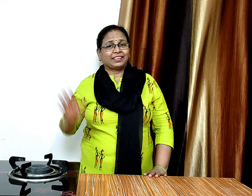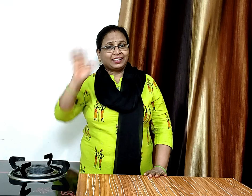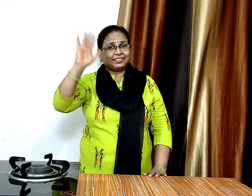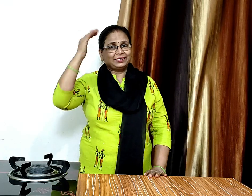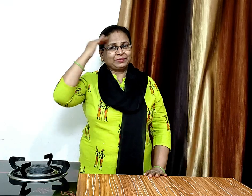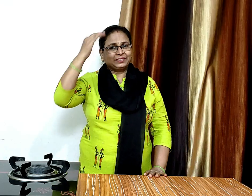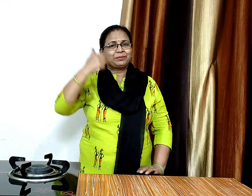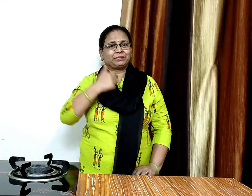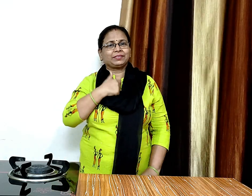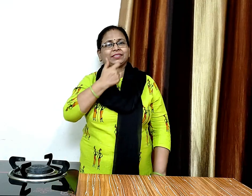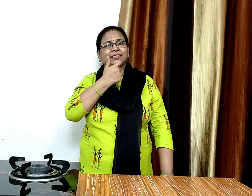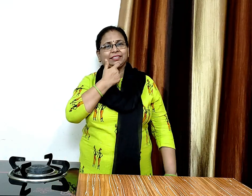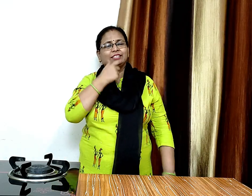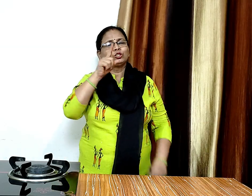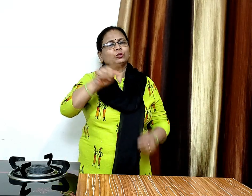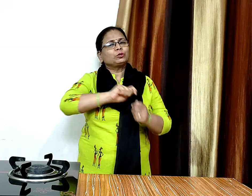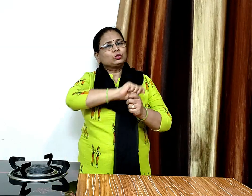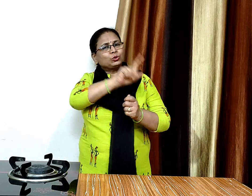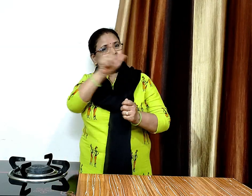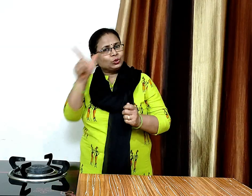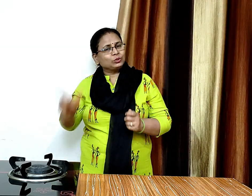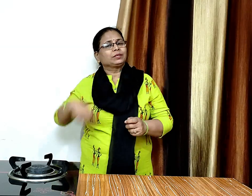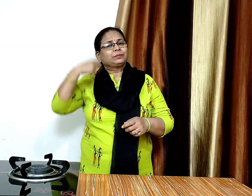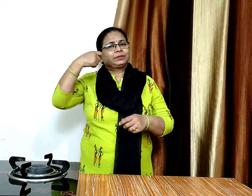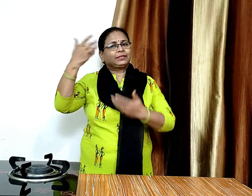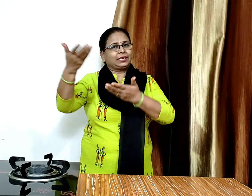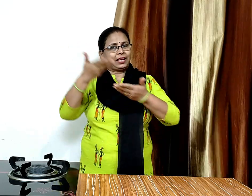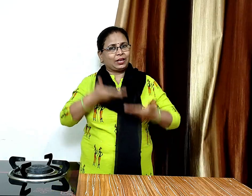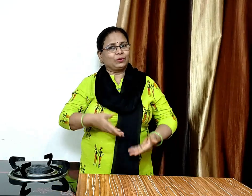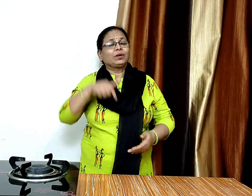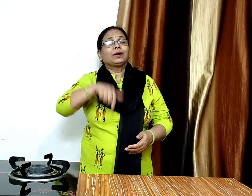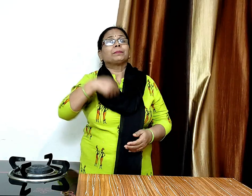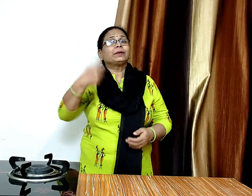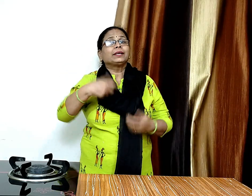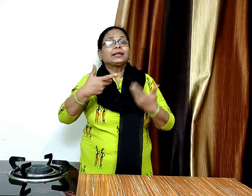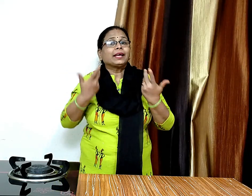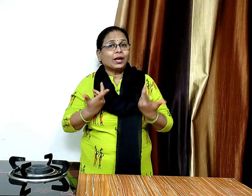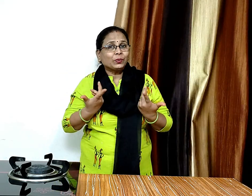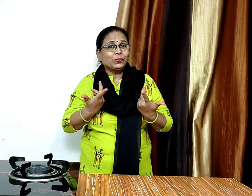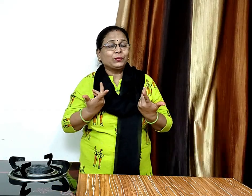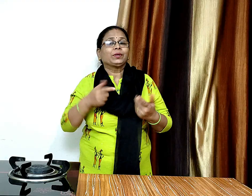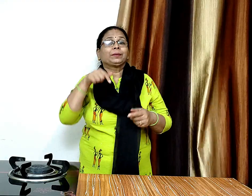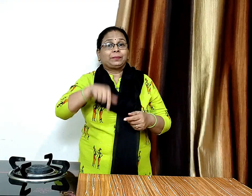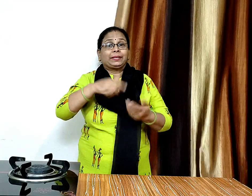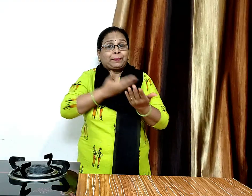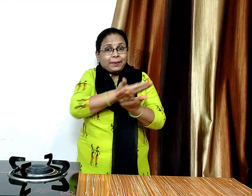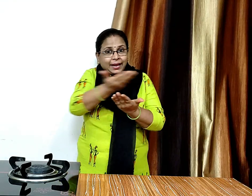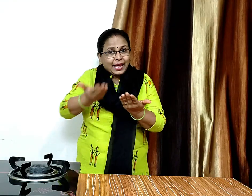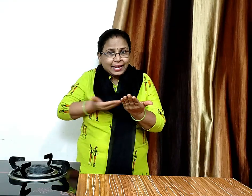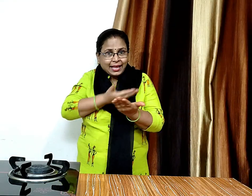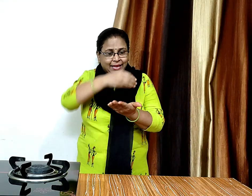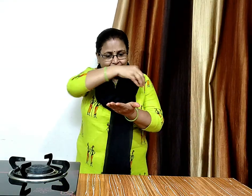हलो फ्रेंड्स मैं शिखा आम सभी अपने योट्यूब चैनल पर स्वागत करती हूँ आज हम वेज फ्रेंकी बनाएंगे